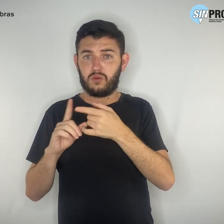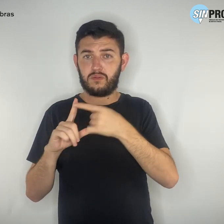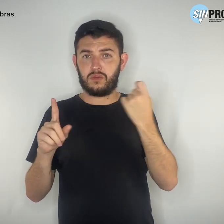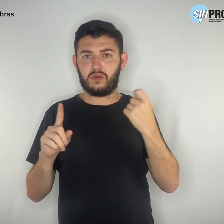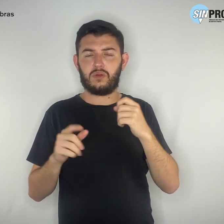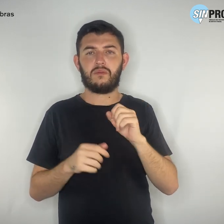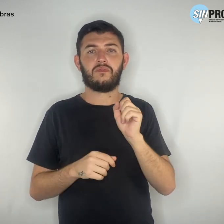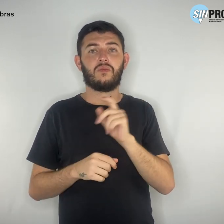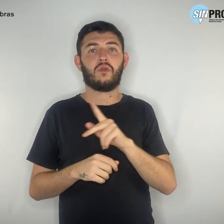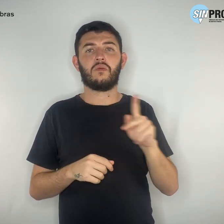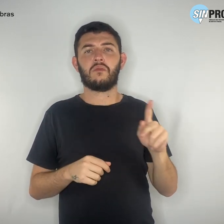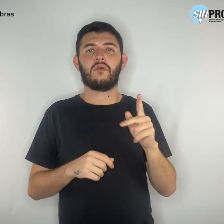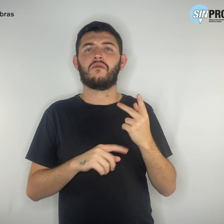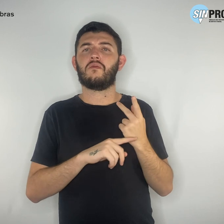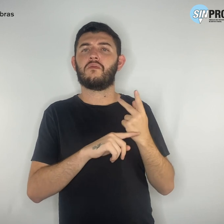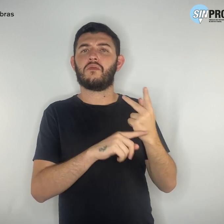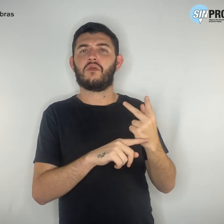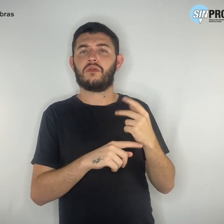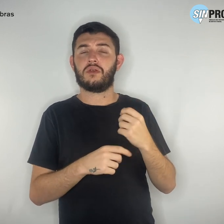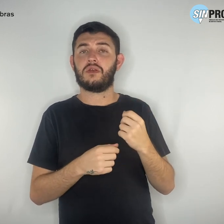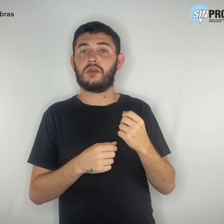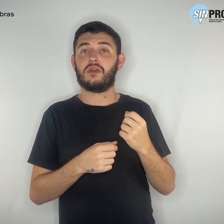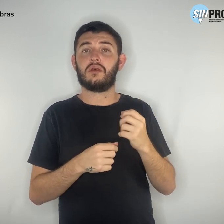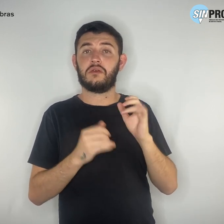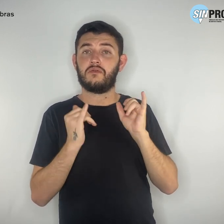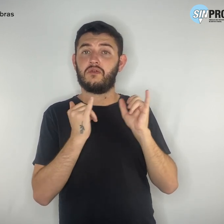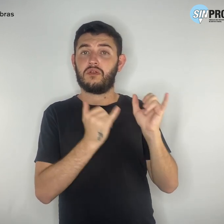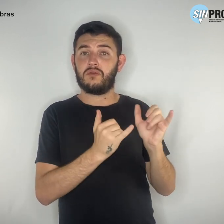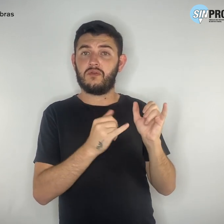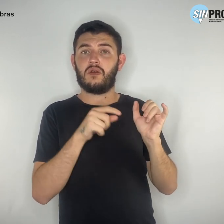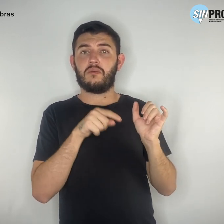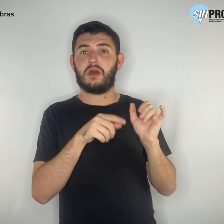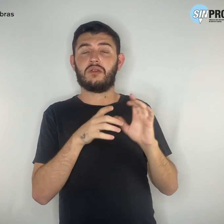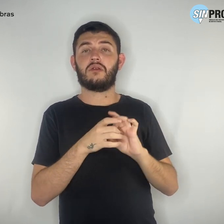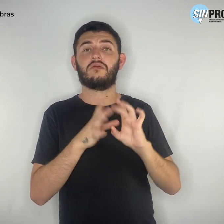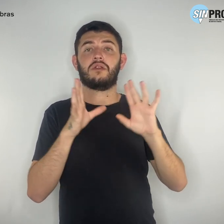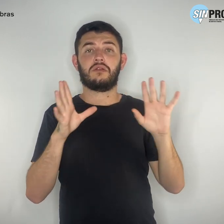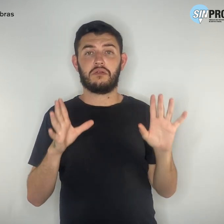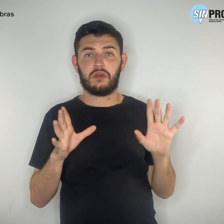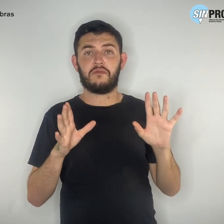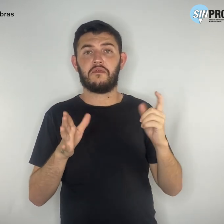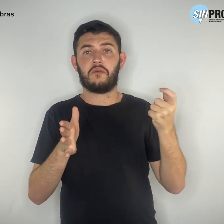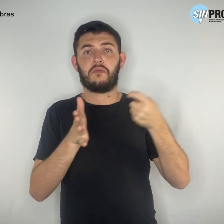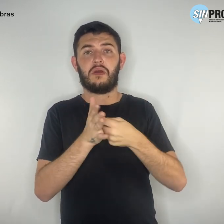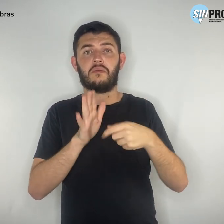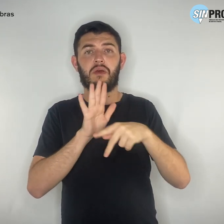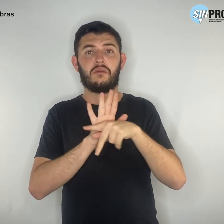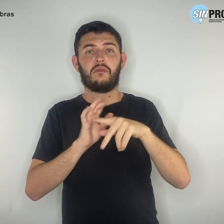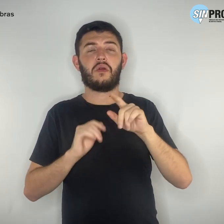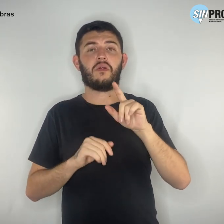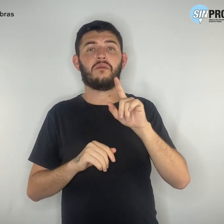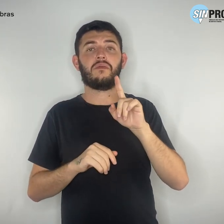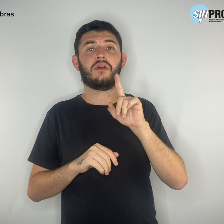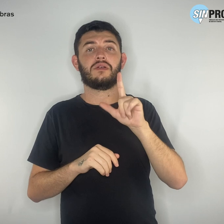contatado e informado que havia sido autorizado o pagamento de R 108 mil,